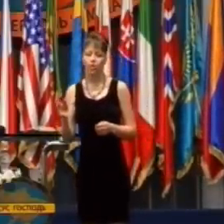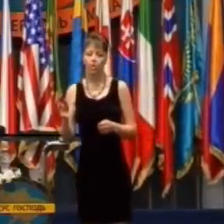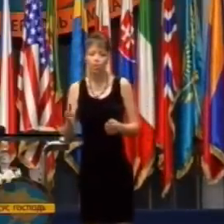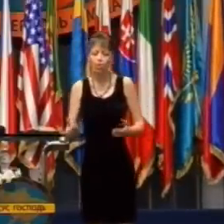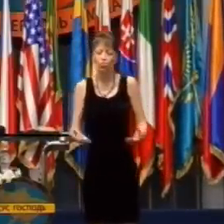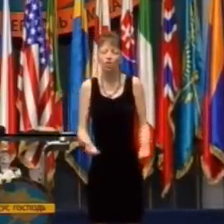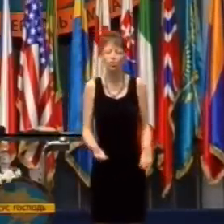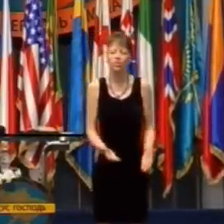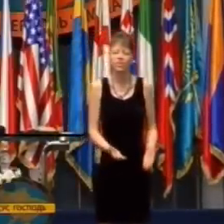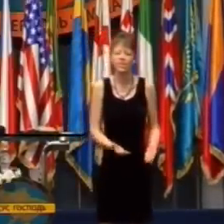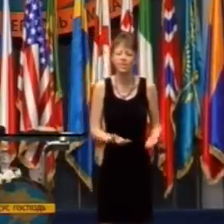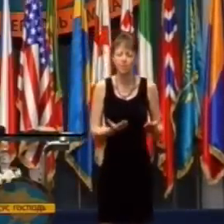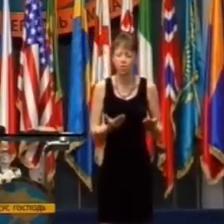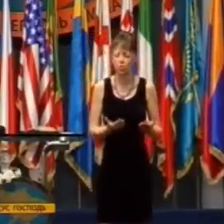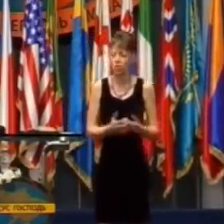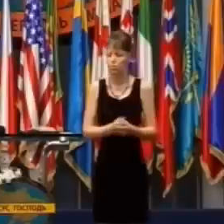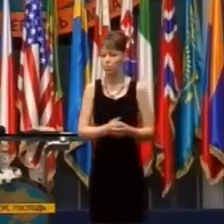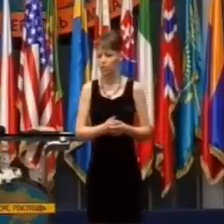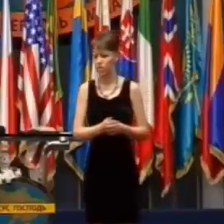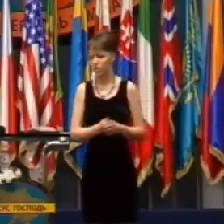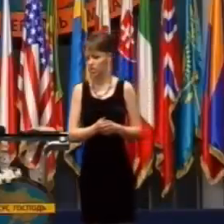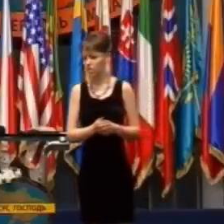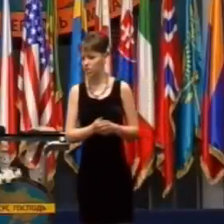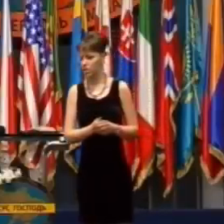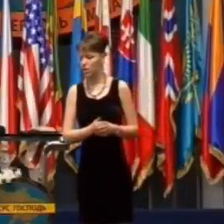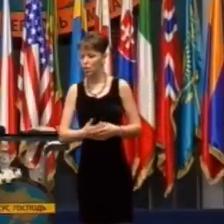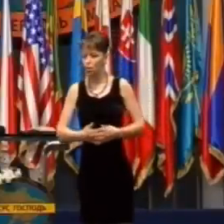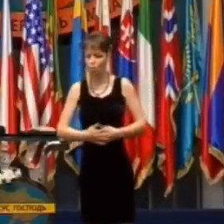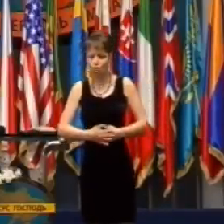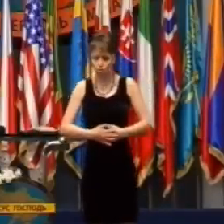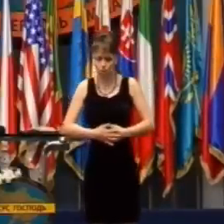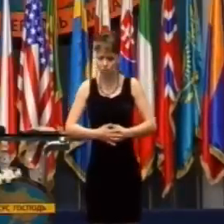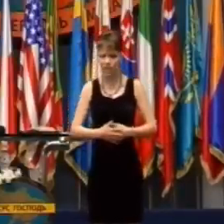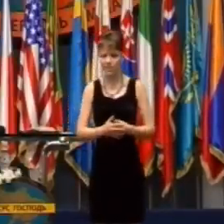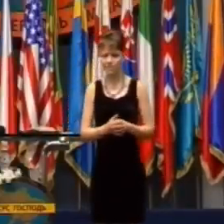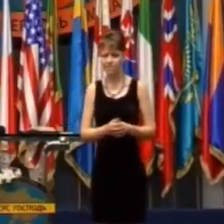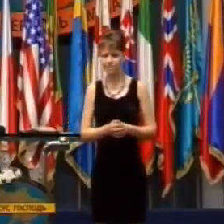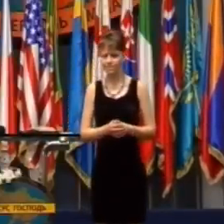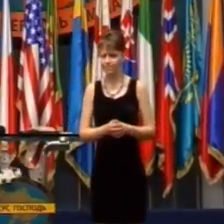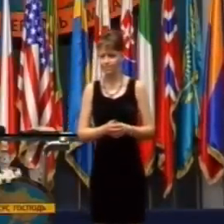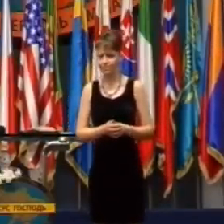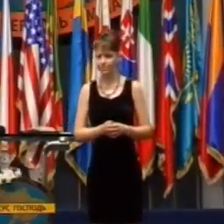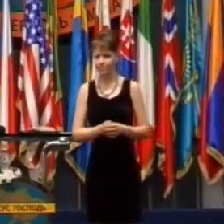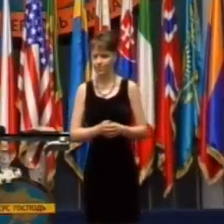Ten istý duch, ktorý vzkriesil Ježiša z mŕtvych, je vo vás.